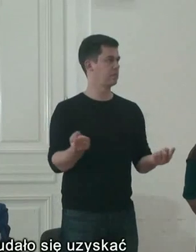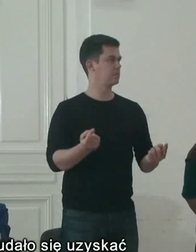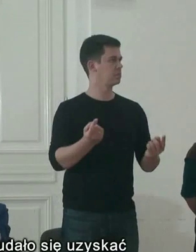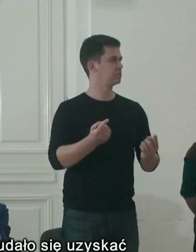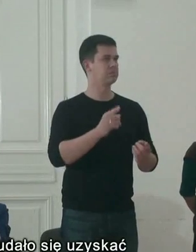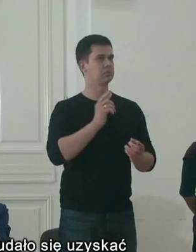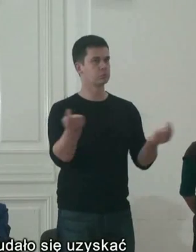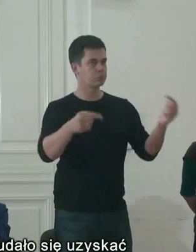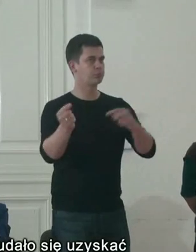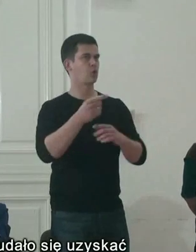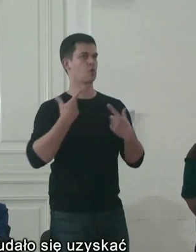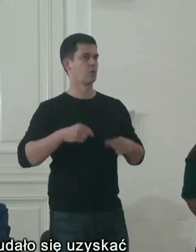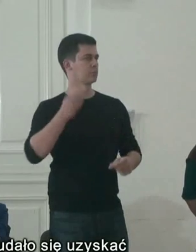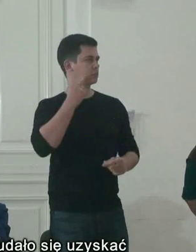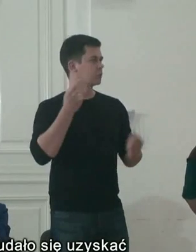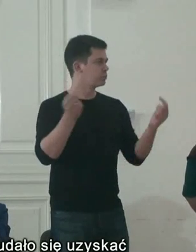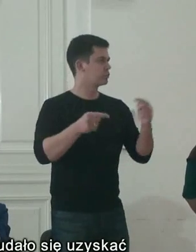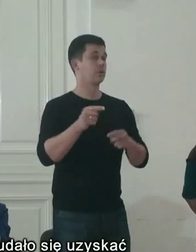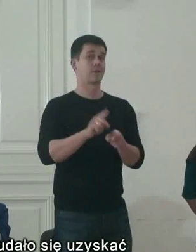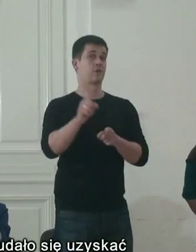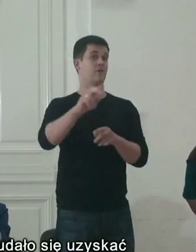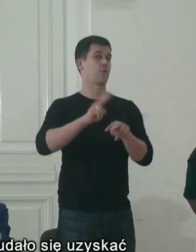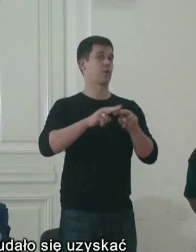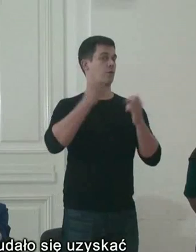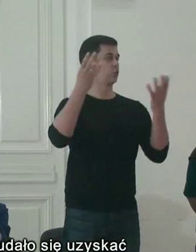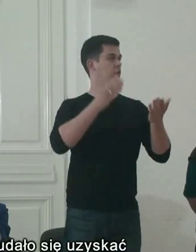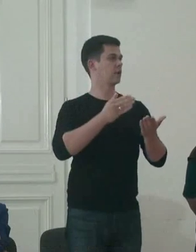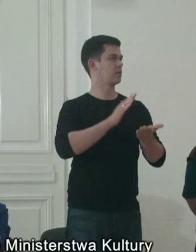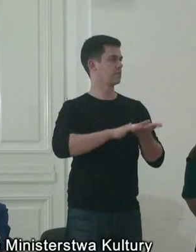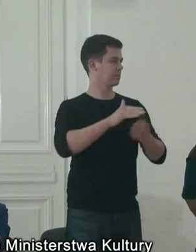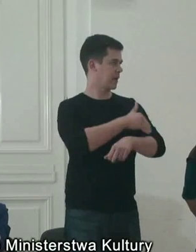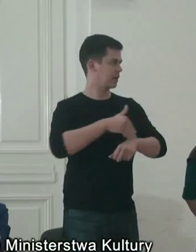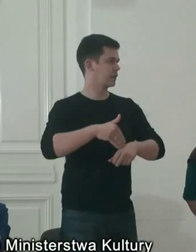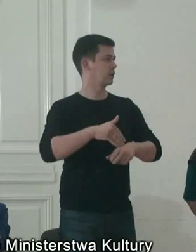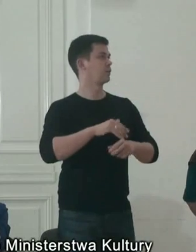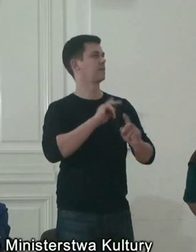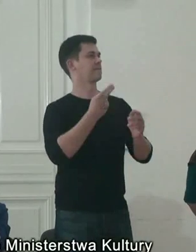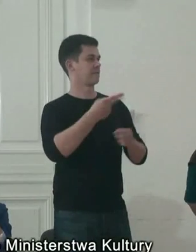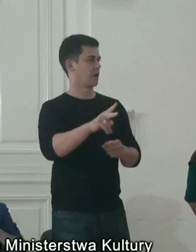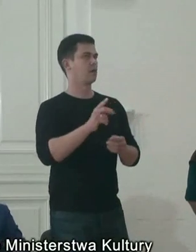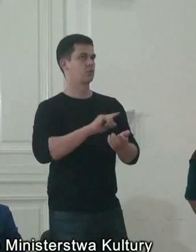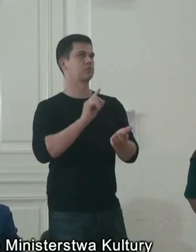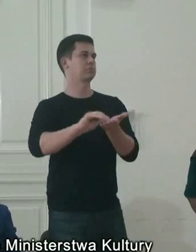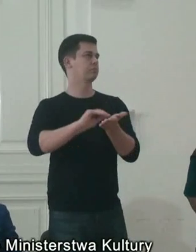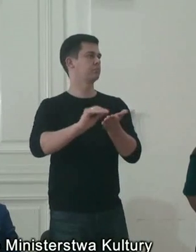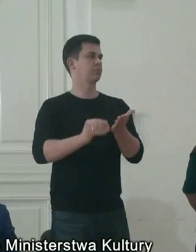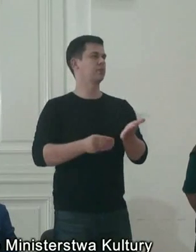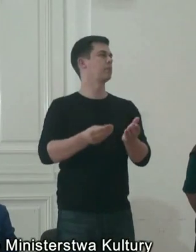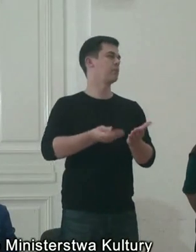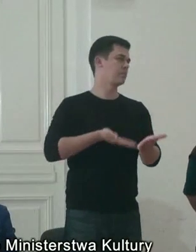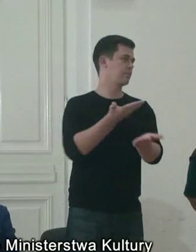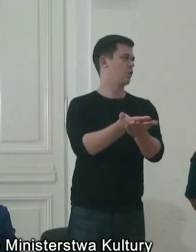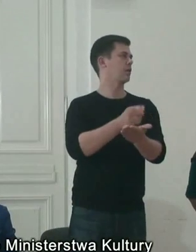uzyskać w Fundacji Kultury Bez Barier dotację Ministerstwa Kultury i Dziedzictwa Narodowego w ramach